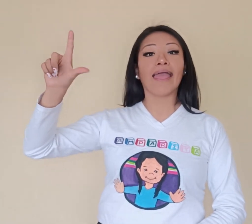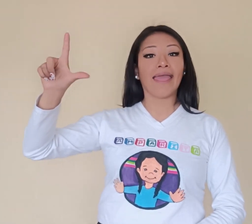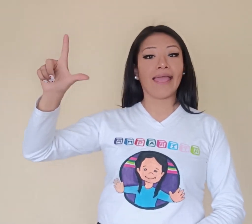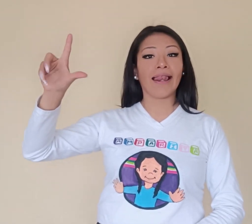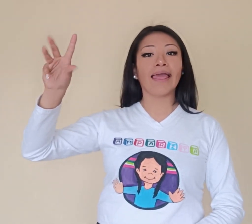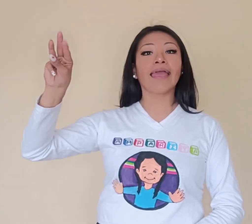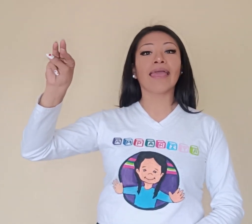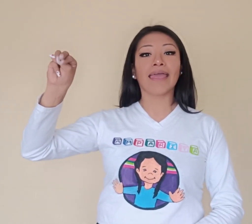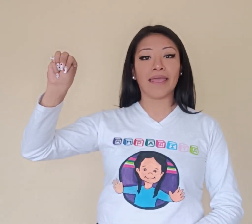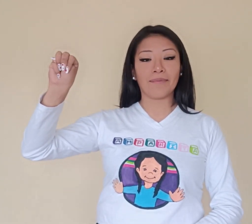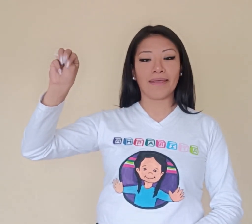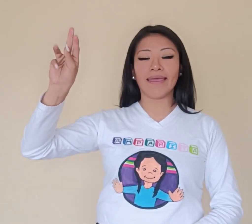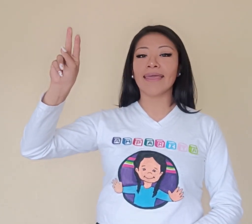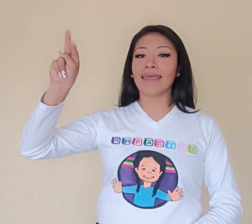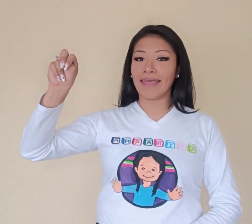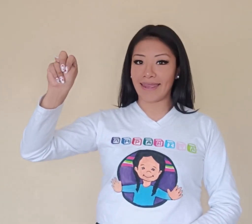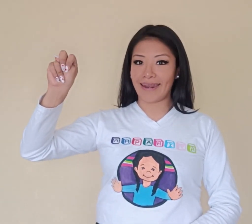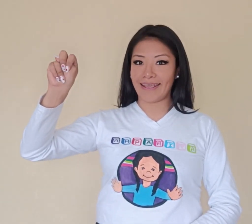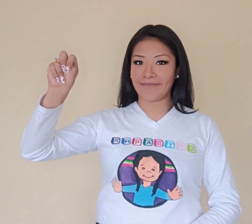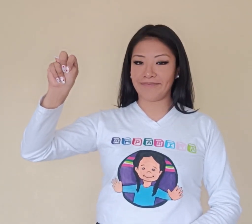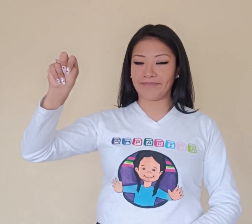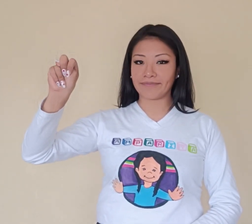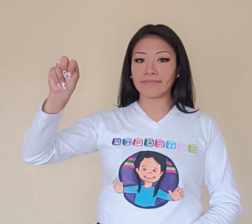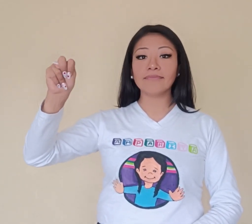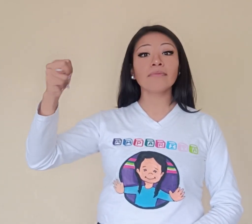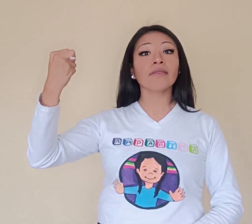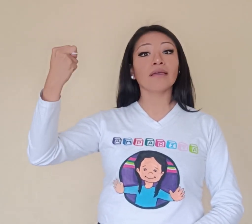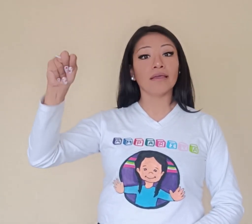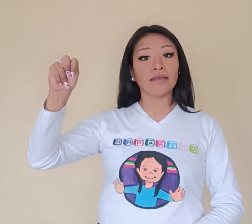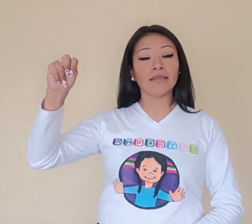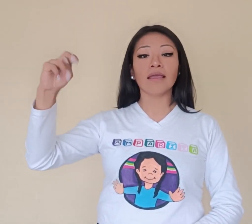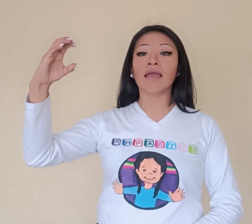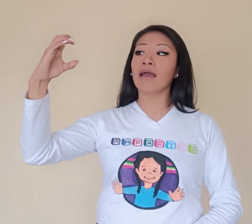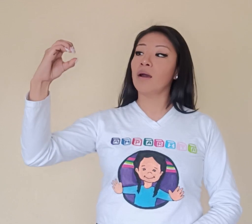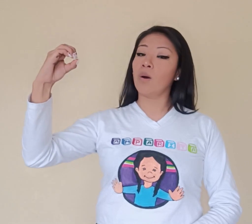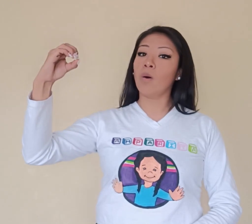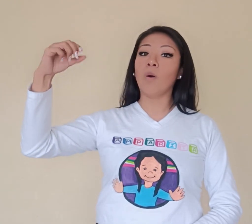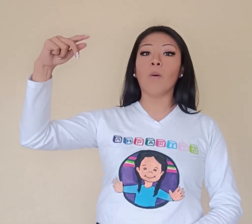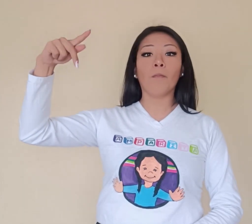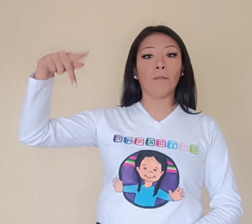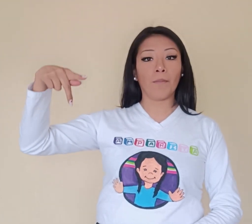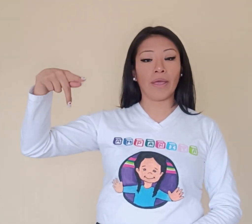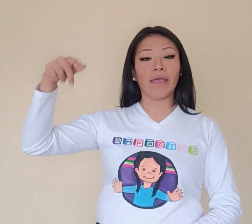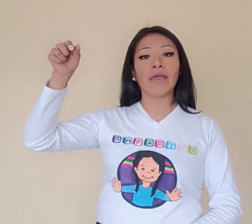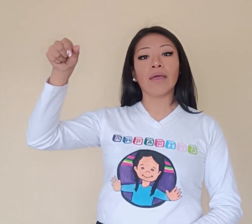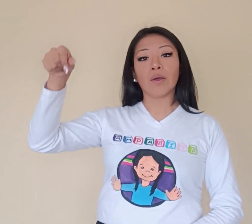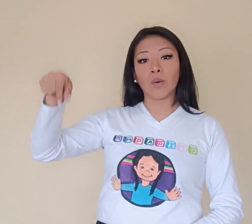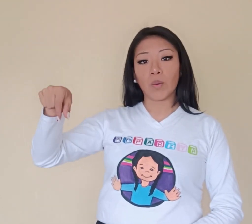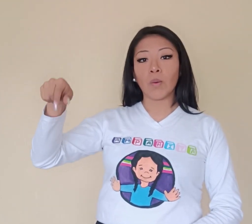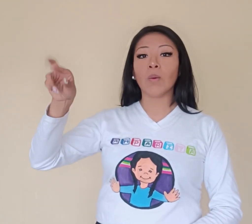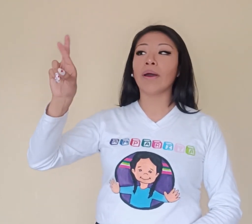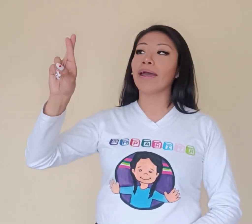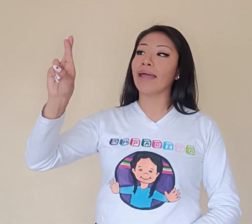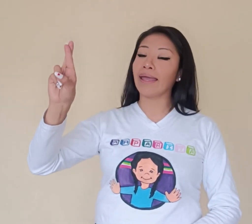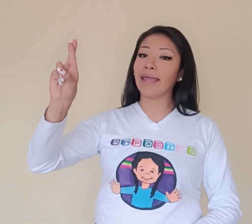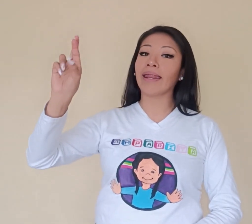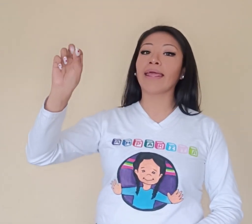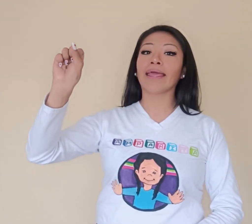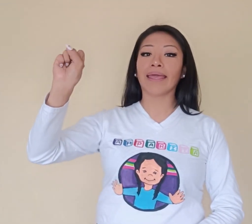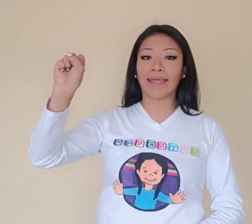L, M, N, Ñ, O, P, Q, R, S,